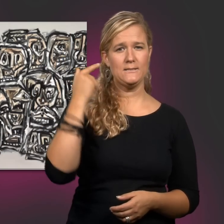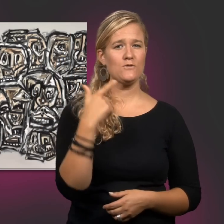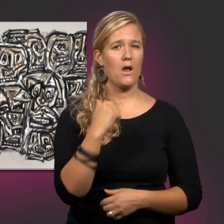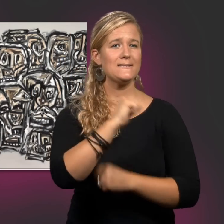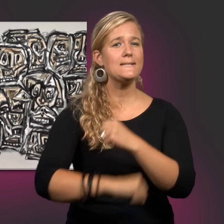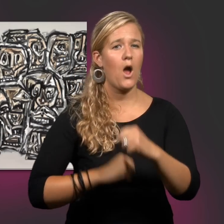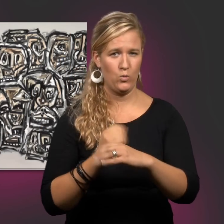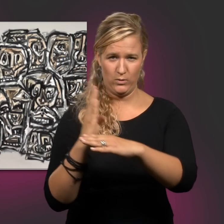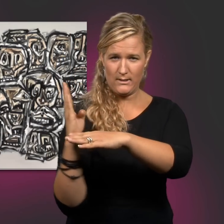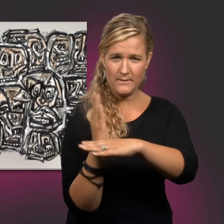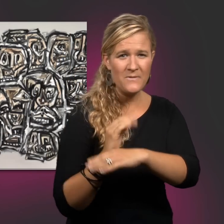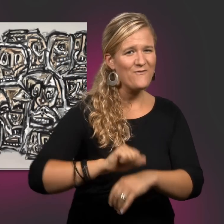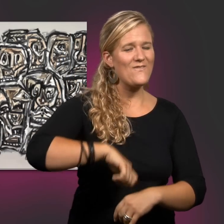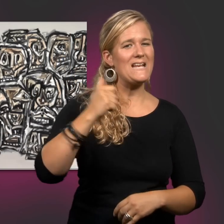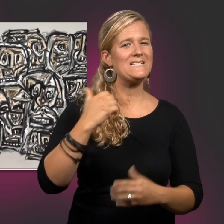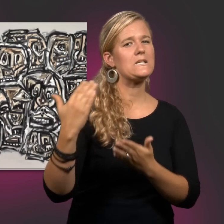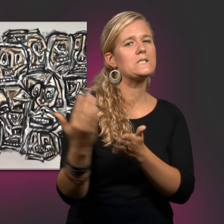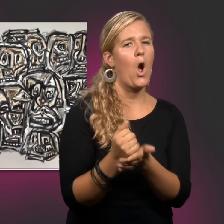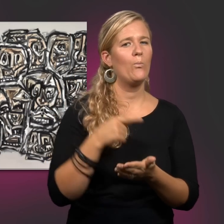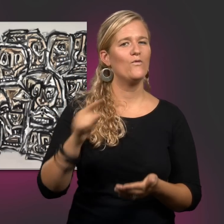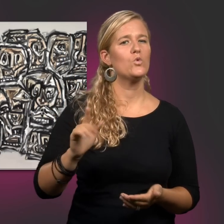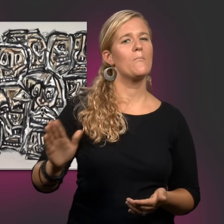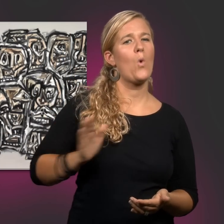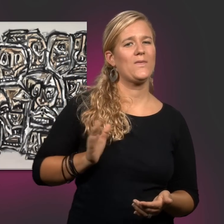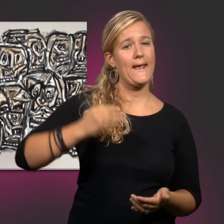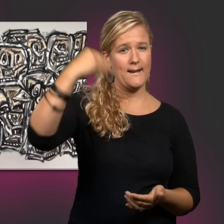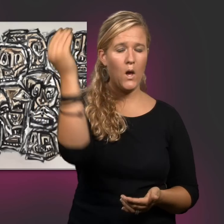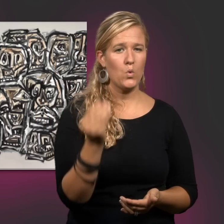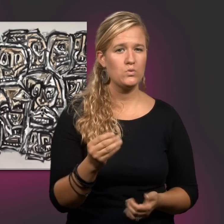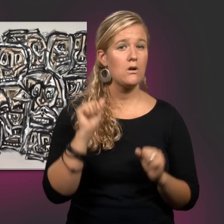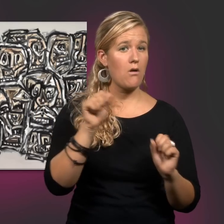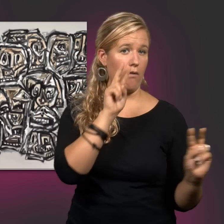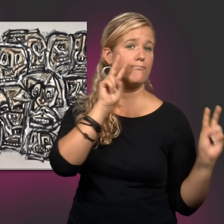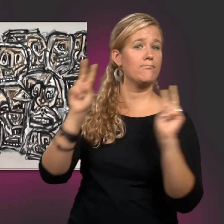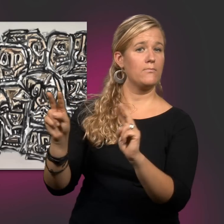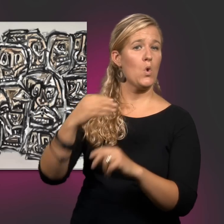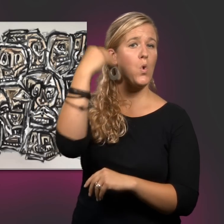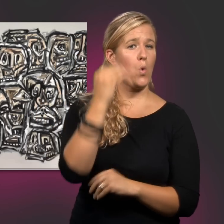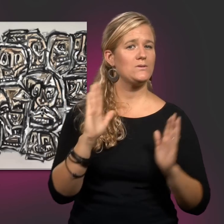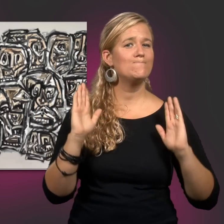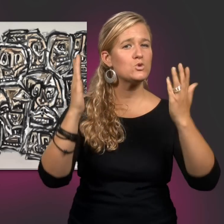sind in wichtigen Sammlungen moderner Kunst vertreten und werden im Kunstmuseum Bern gezeigt.